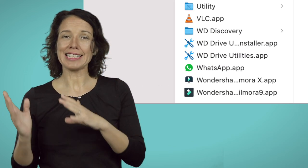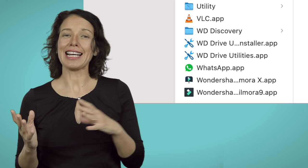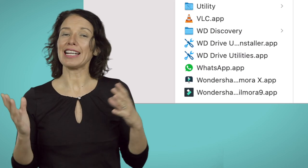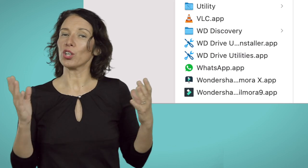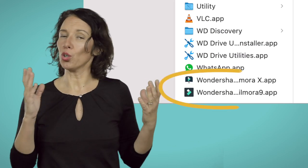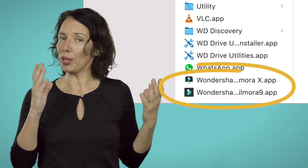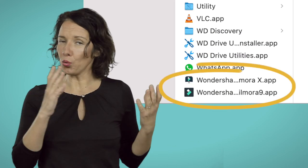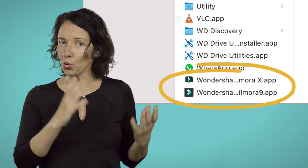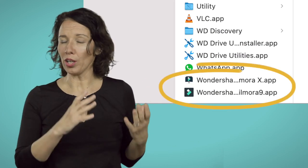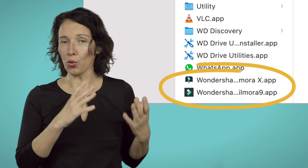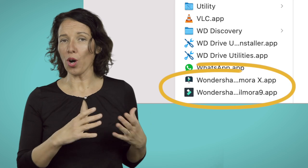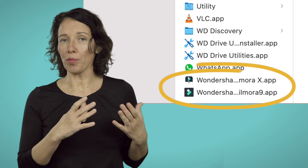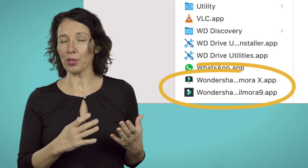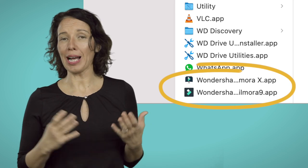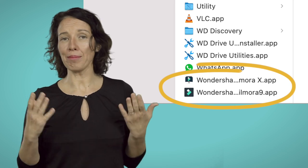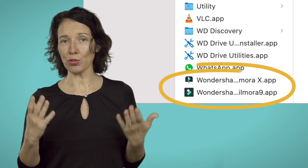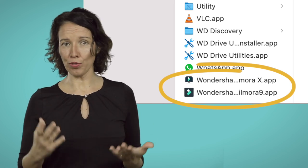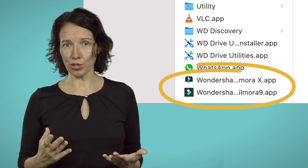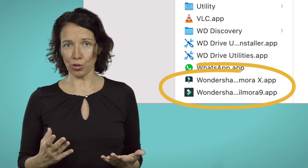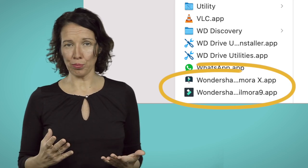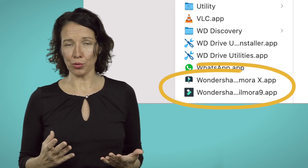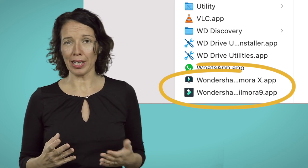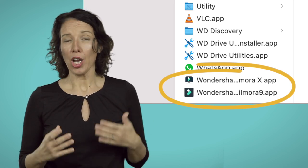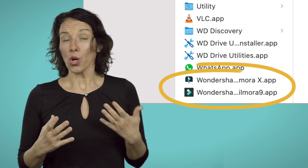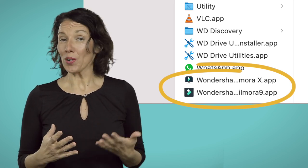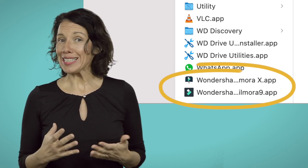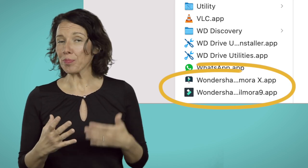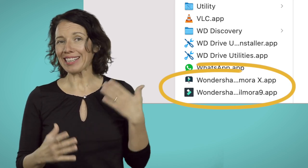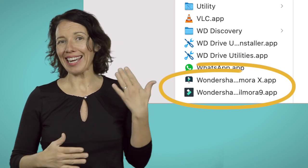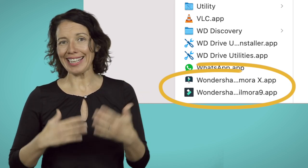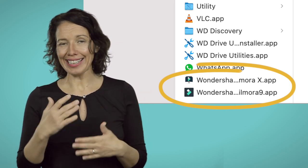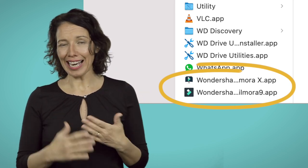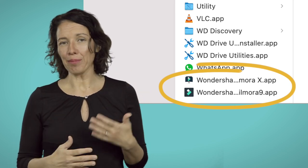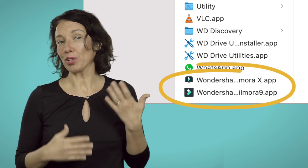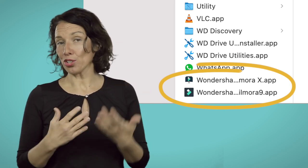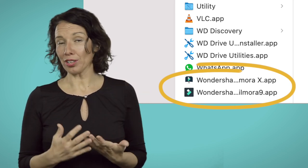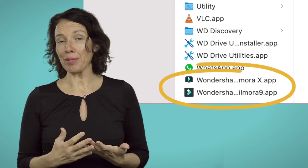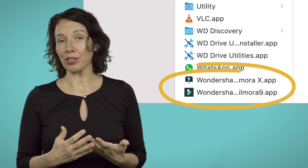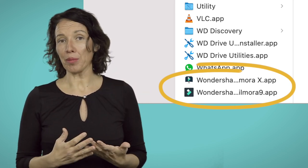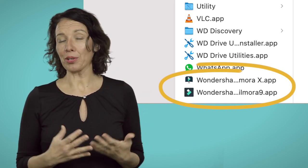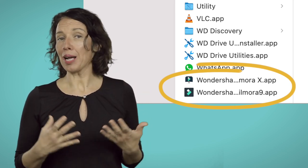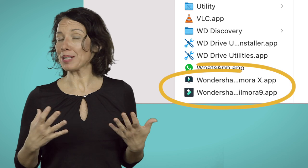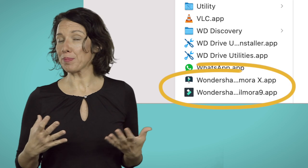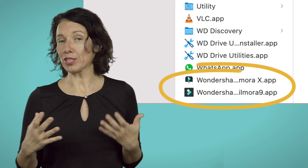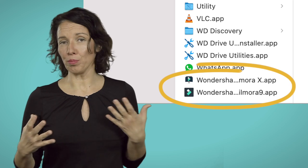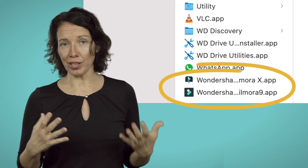installa come un nuovo programma sul vostro computer. Questo perché il cambio, l'aggiornamento del programma spesso è un pochino